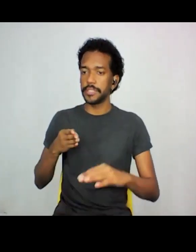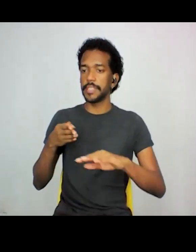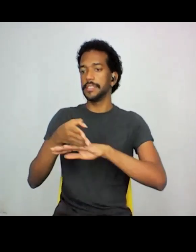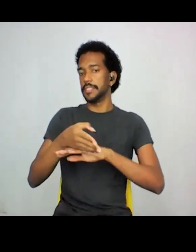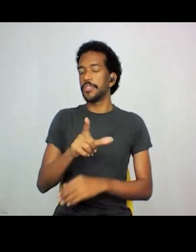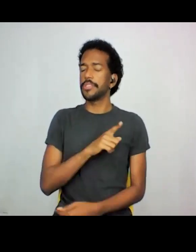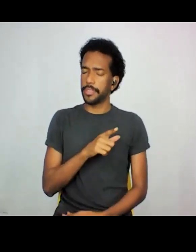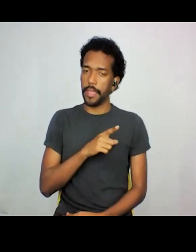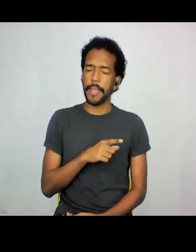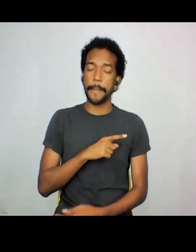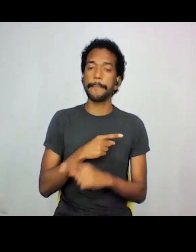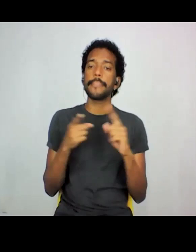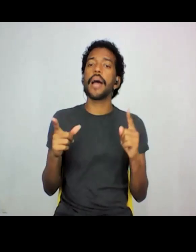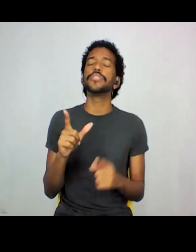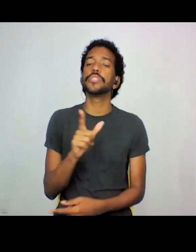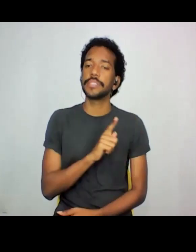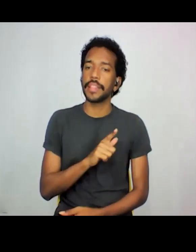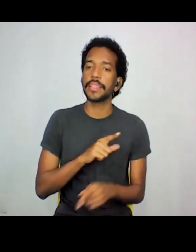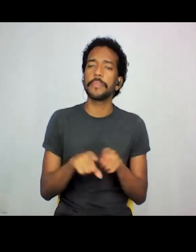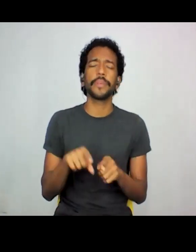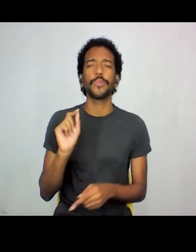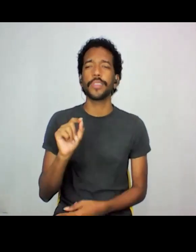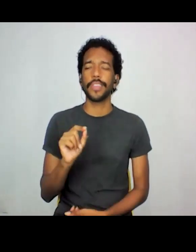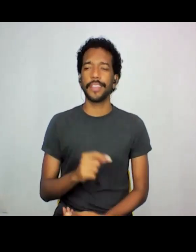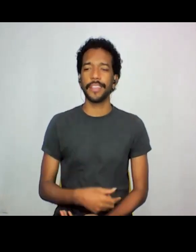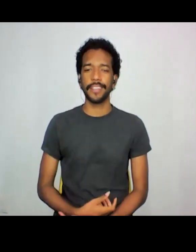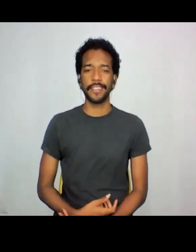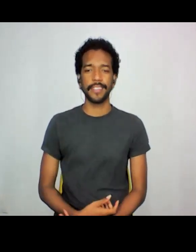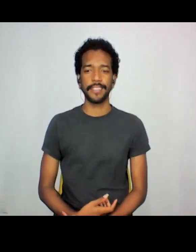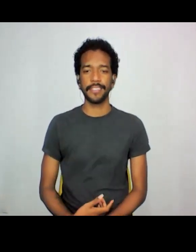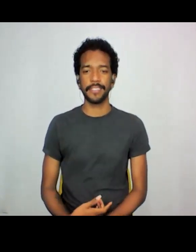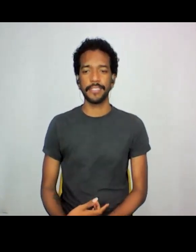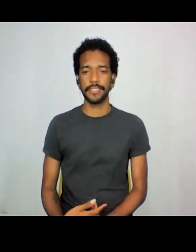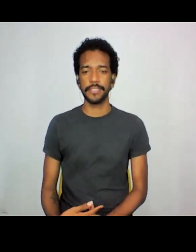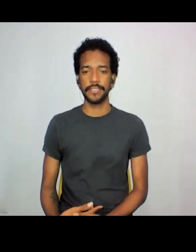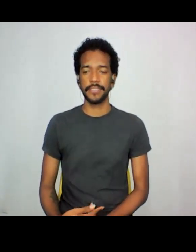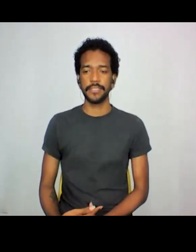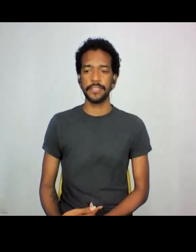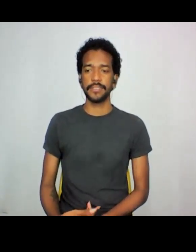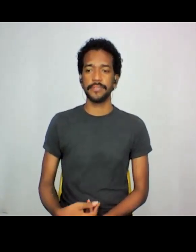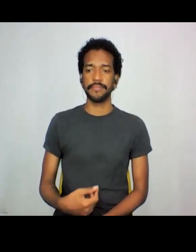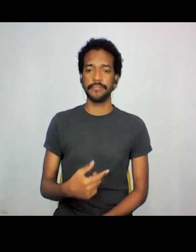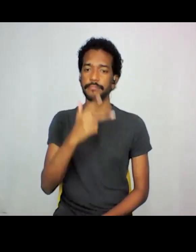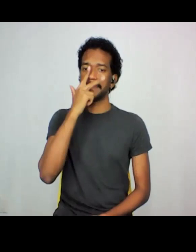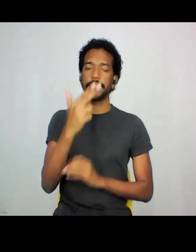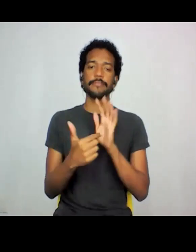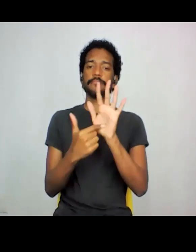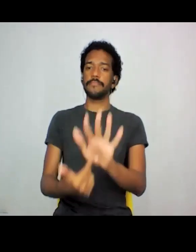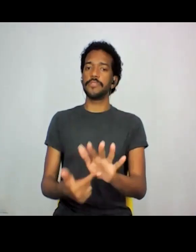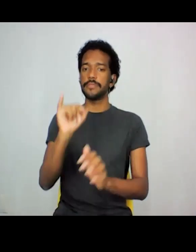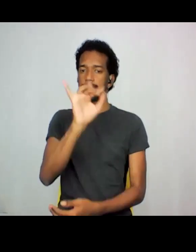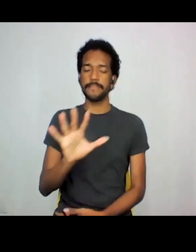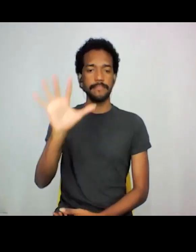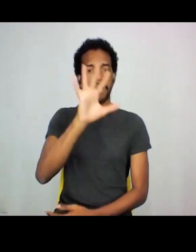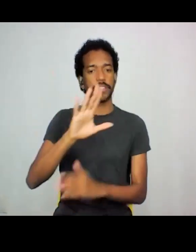tem, né, esse, eu diria que não, não aparece tanto essa imagem muito específica da